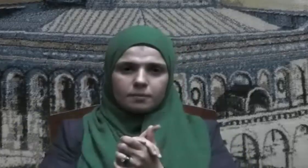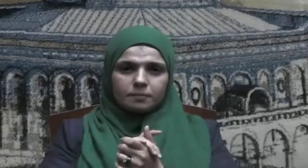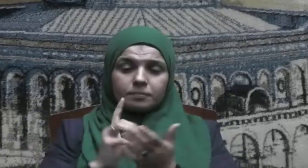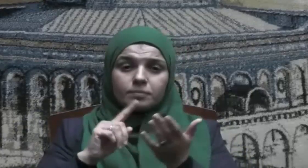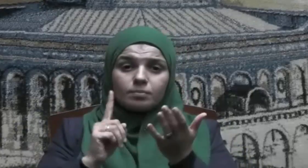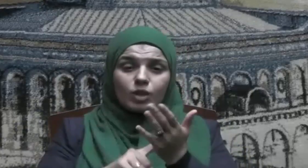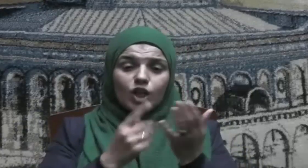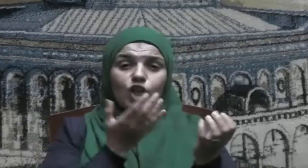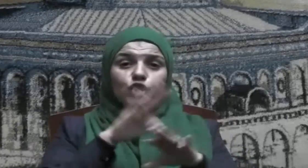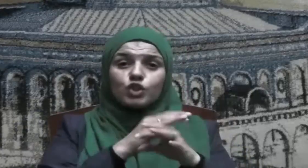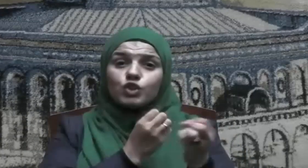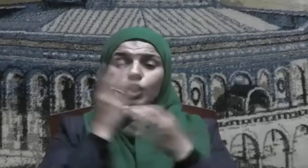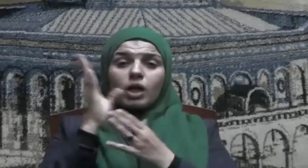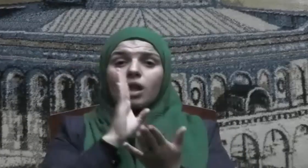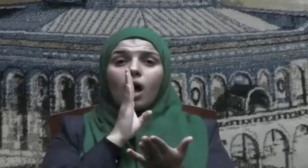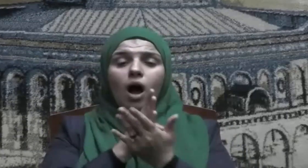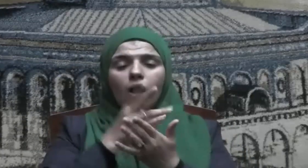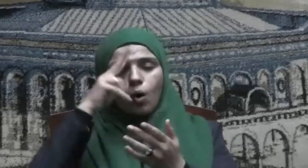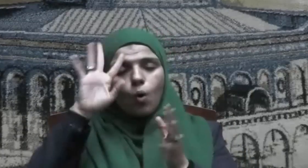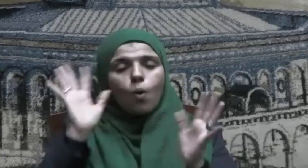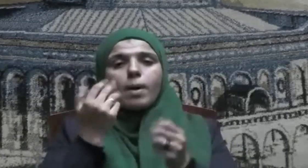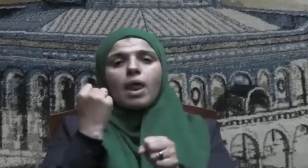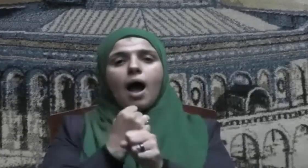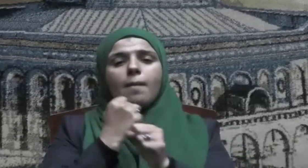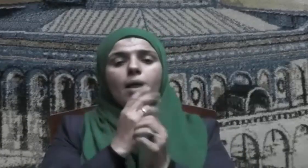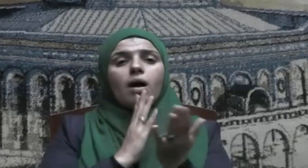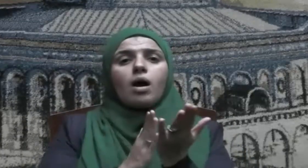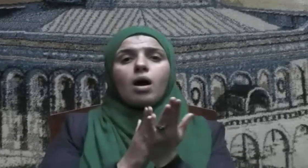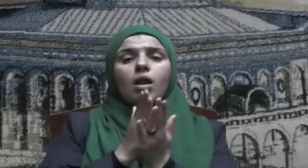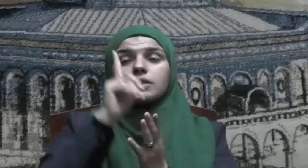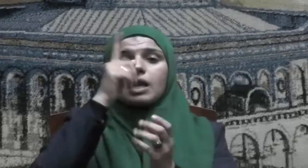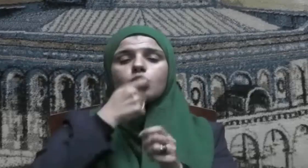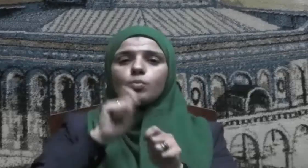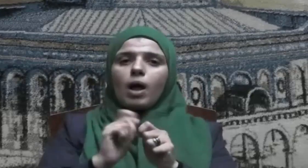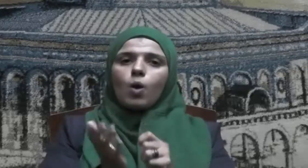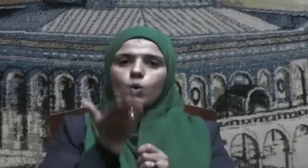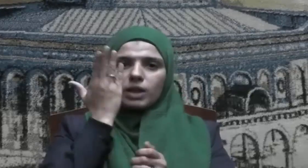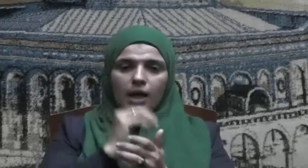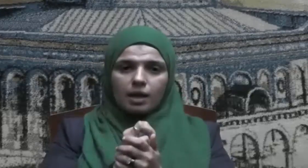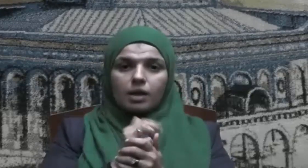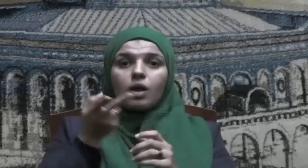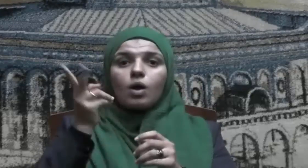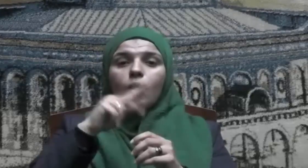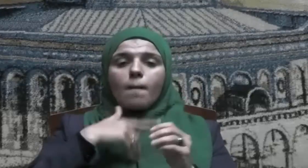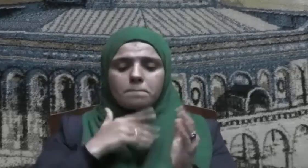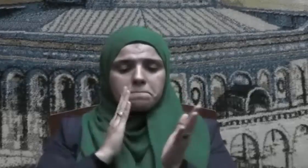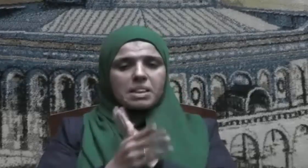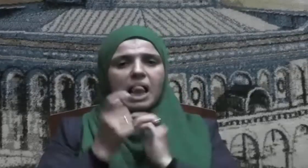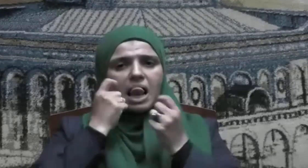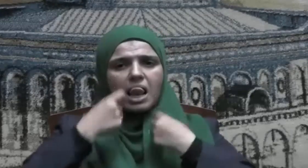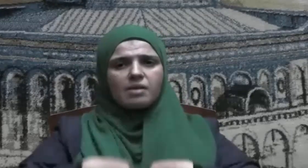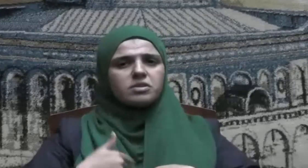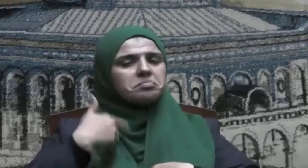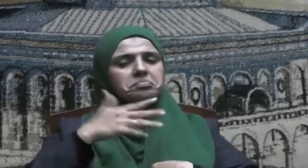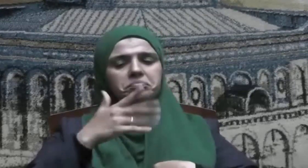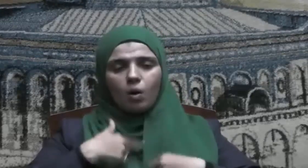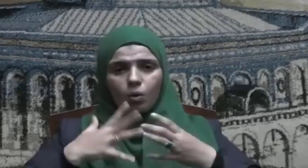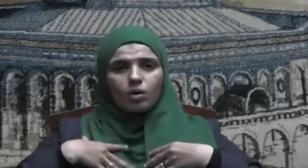الحق هو من أخلص لله وضح في سبيل وبرل نفسه وجاد بها في سبيل